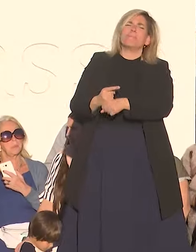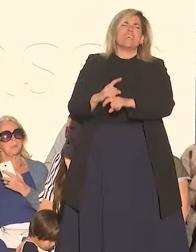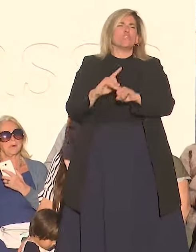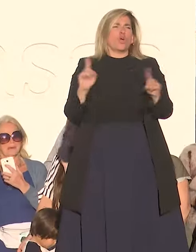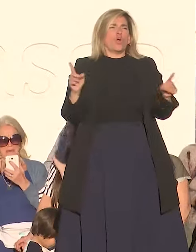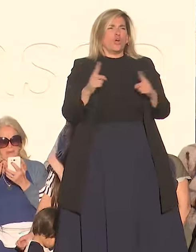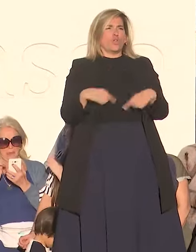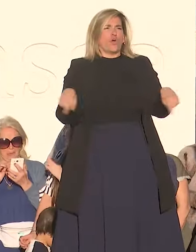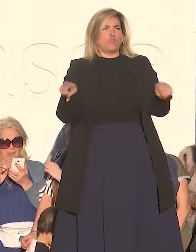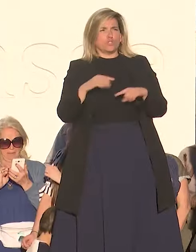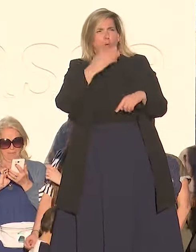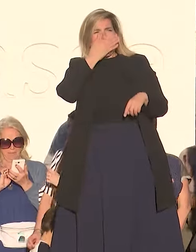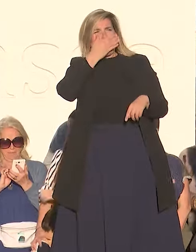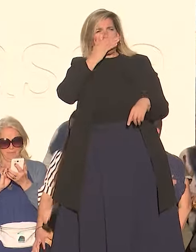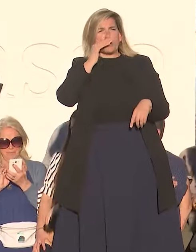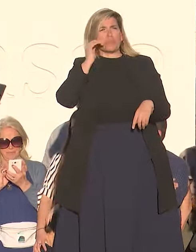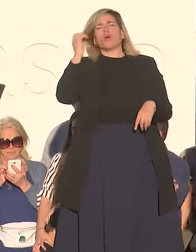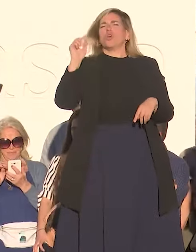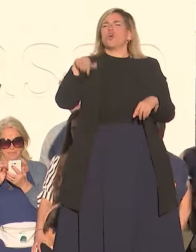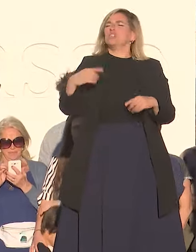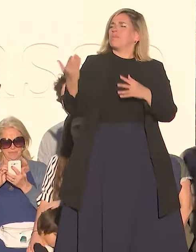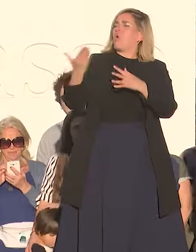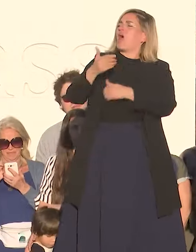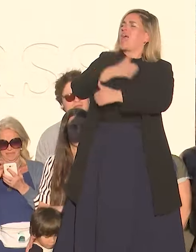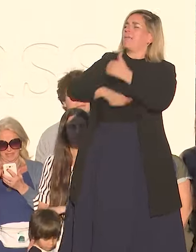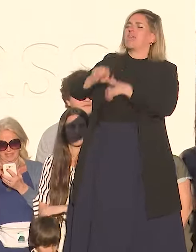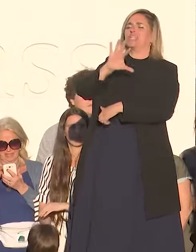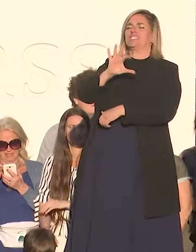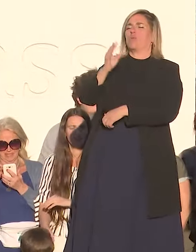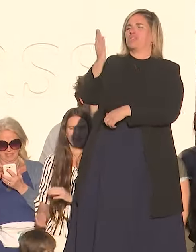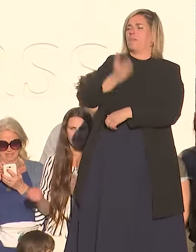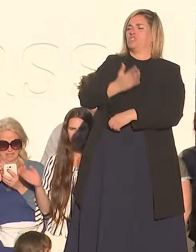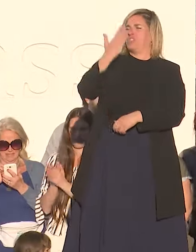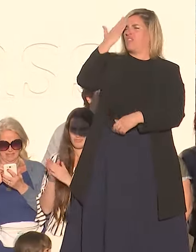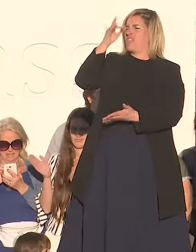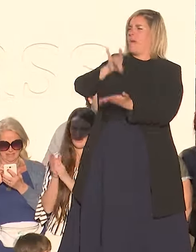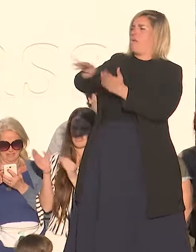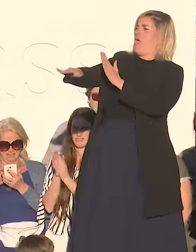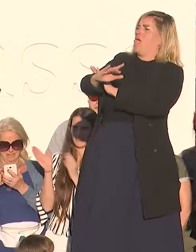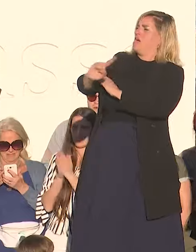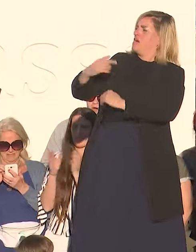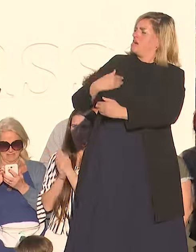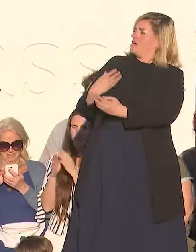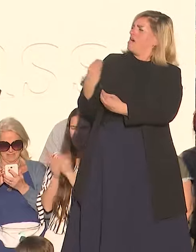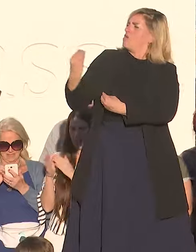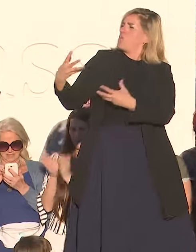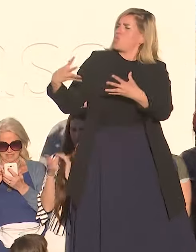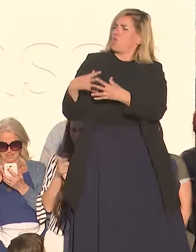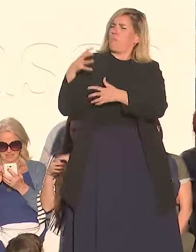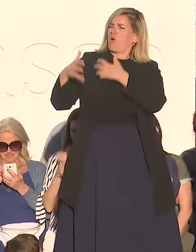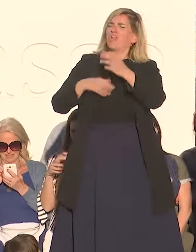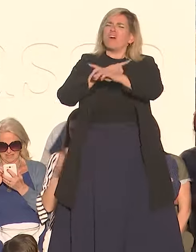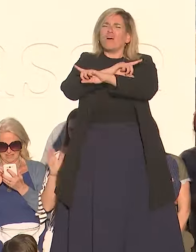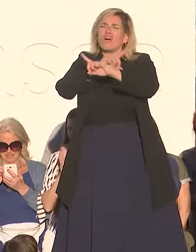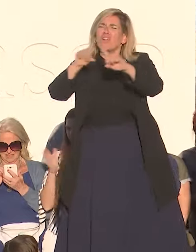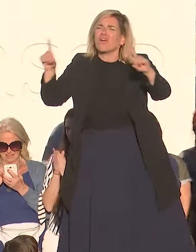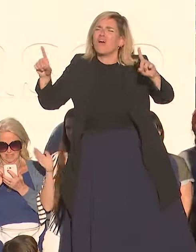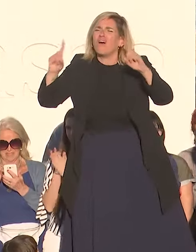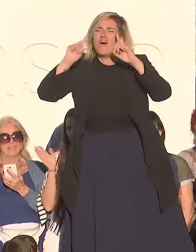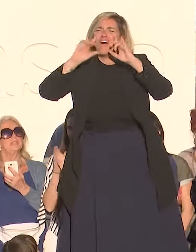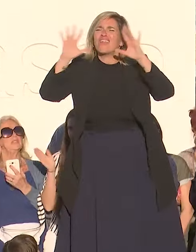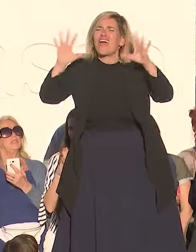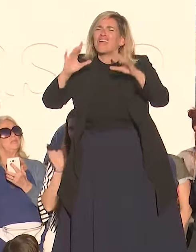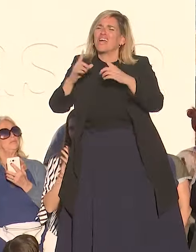llegamos a cambiar una mitad por la otra del Uruguay nosotros venimos a unir y eso se